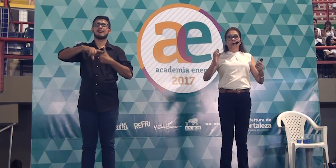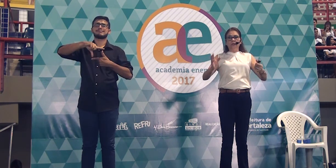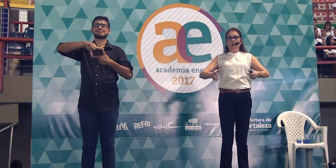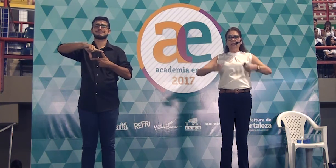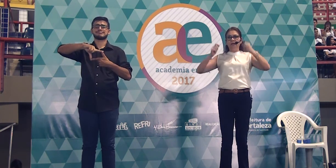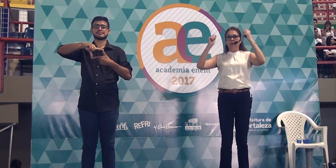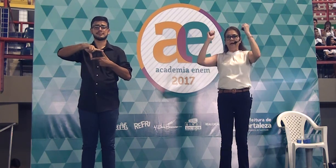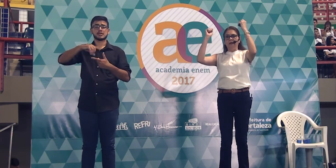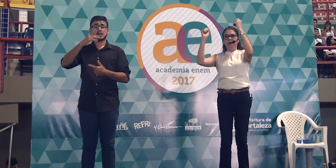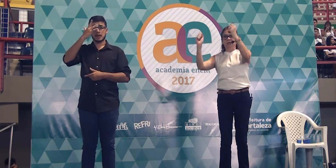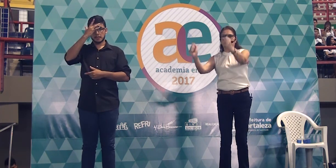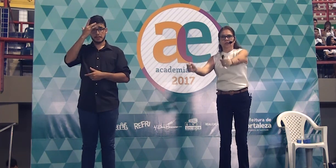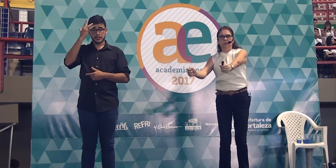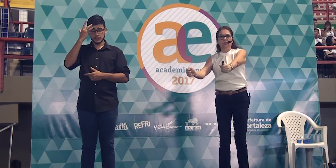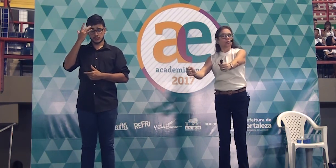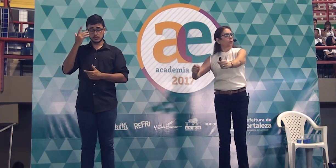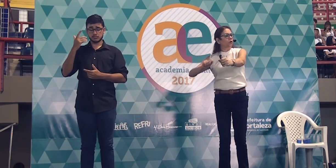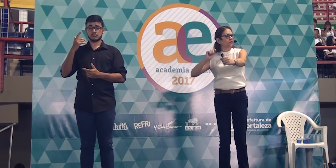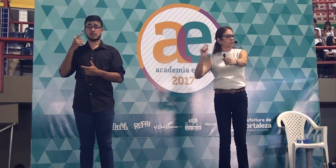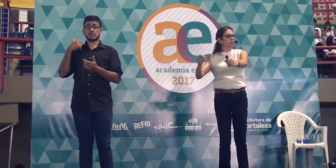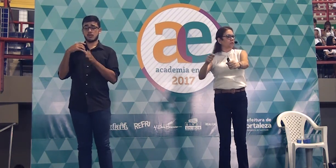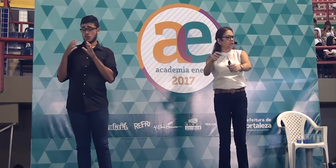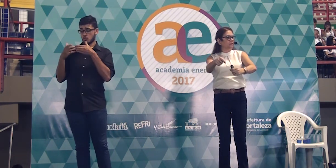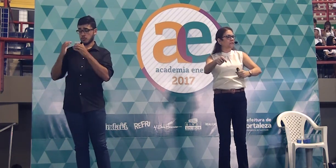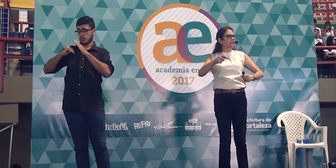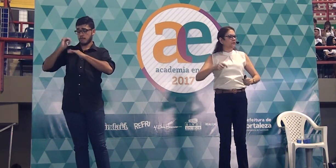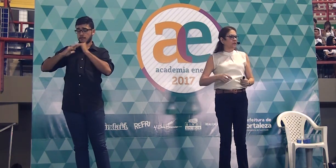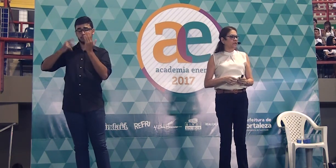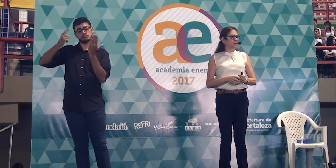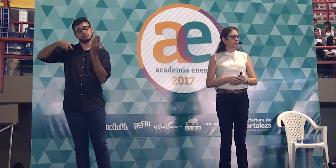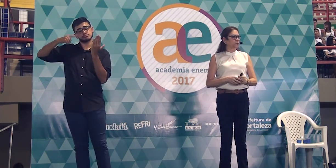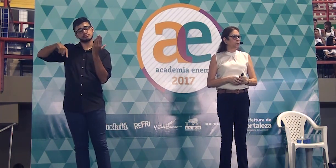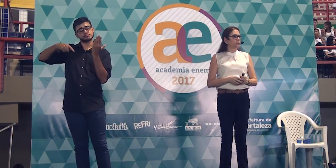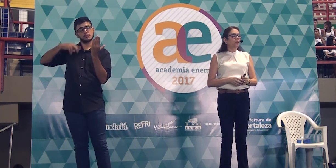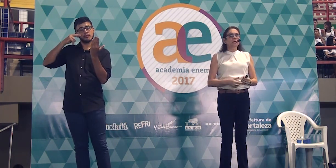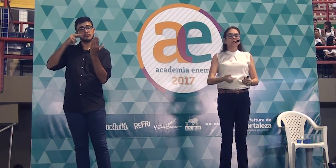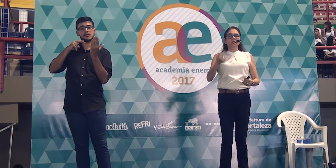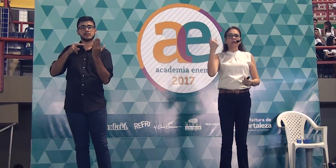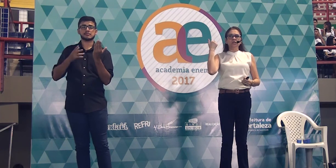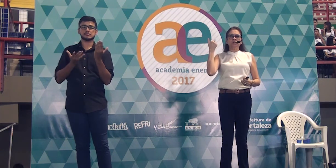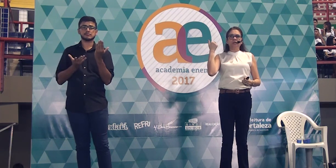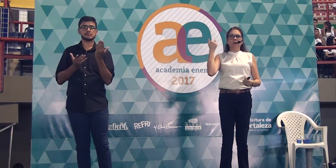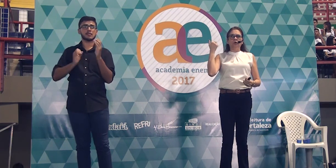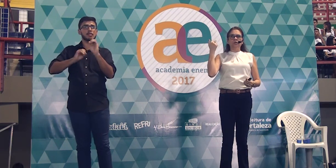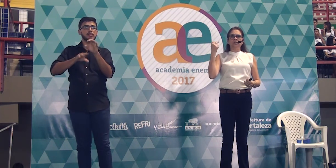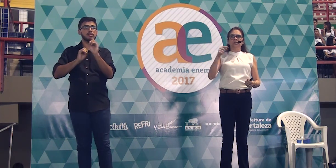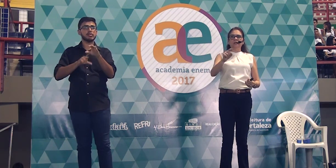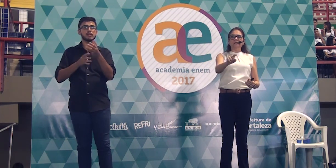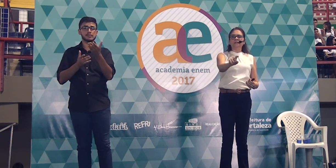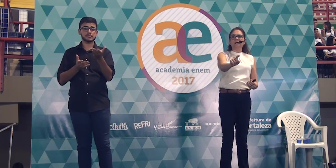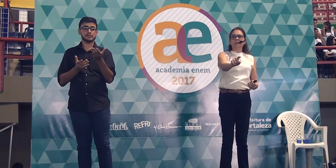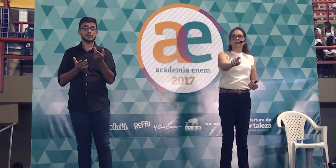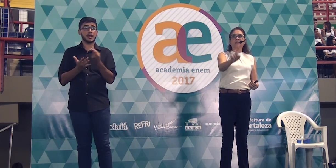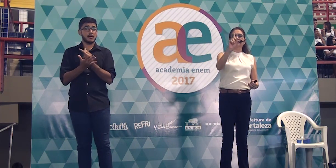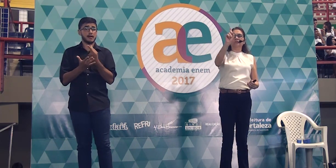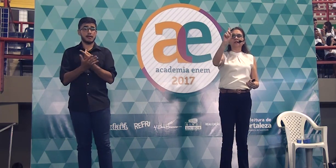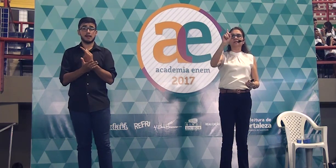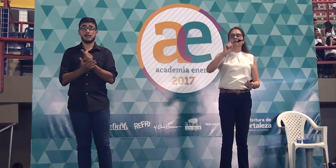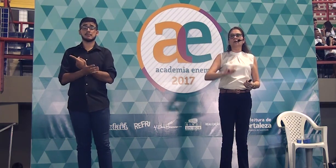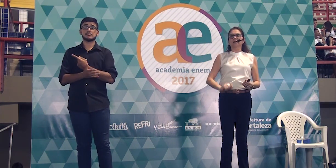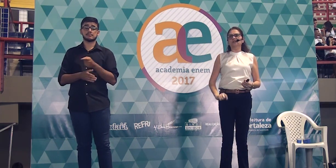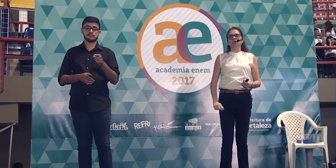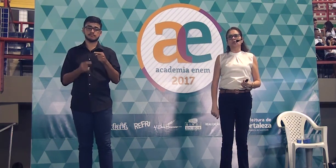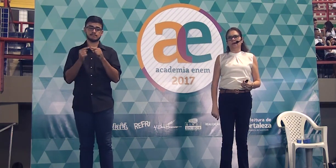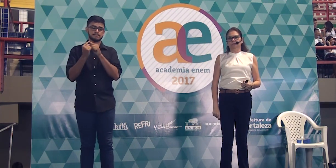O corretor lhe dá uma grade. O professor que lhe ensina a fazer isso. E quem está corrigindo, ele sabe que essa